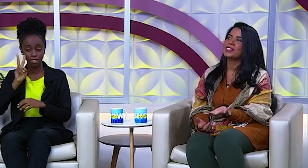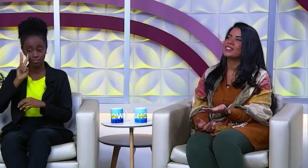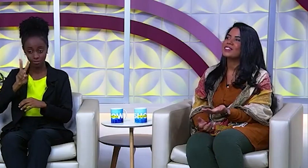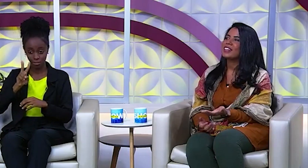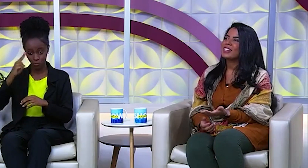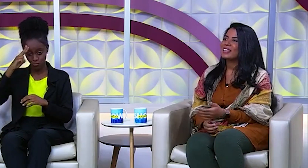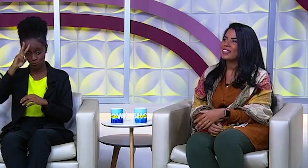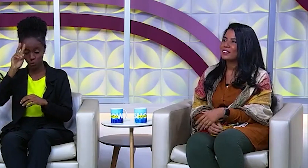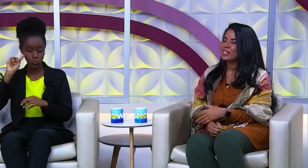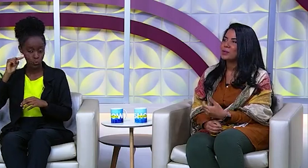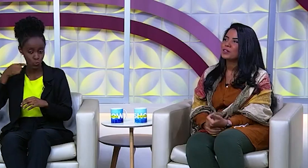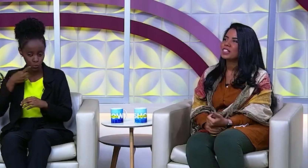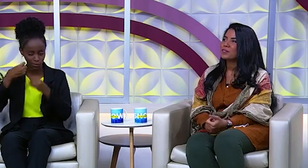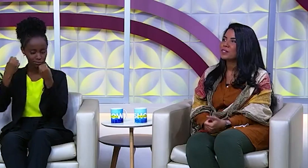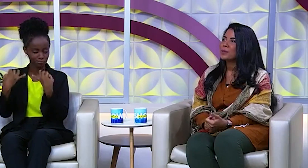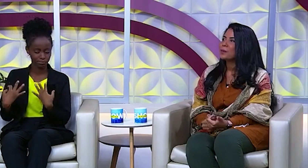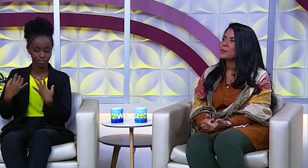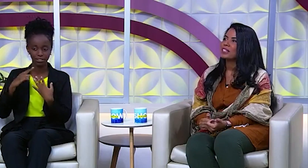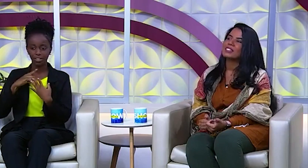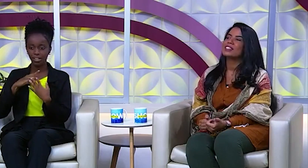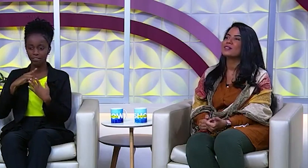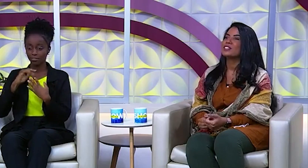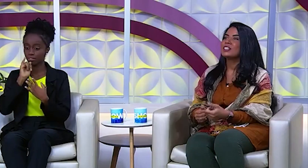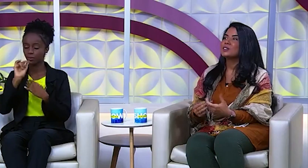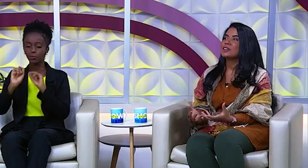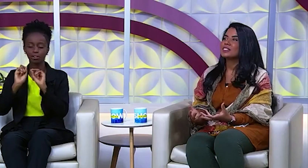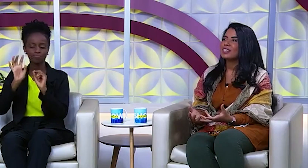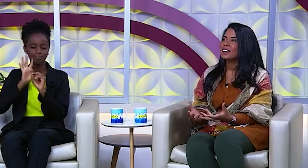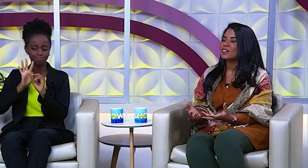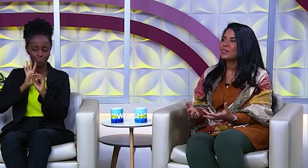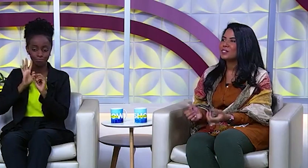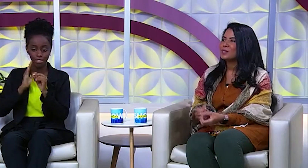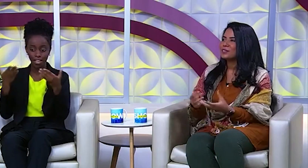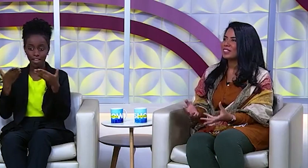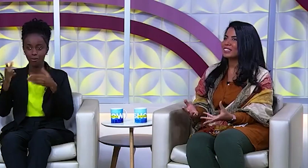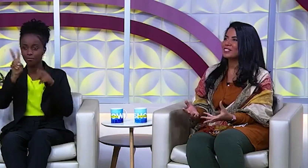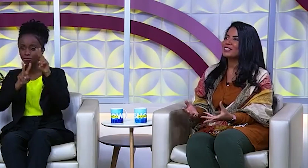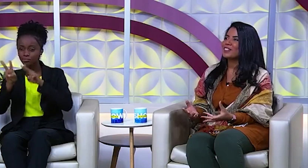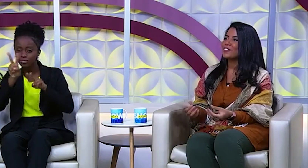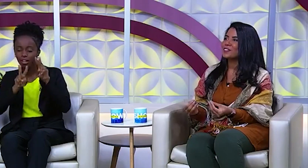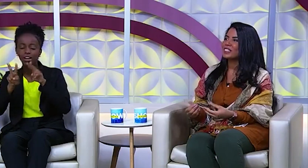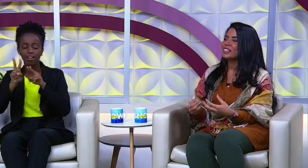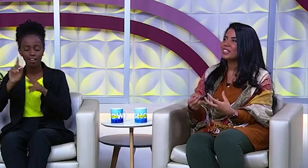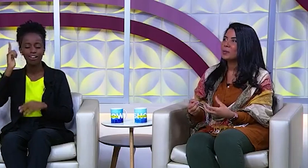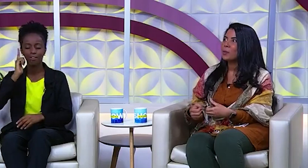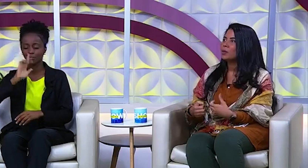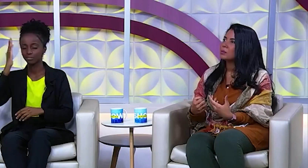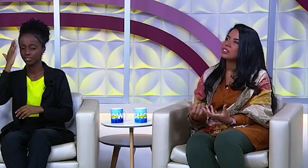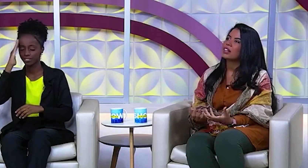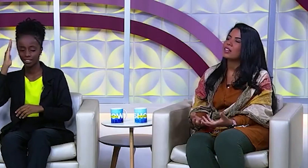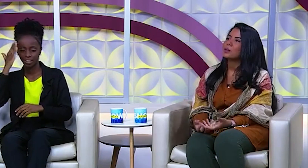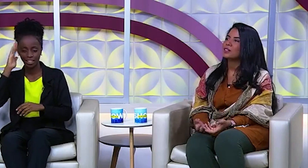aí explicando e teve uma coisa que ele falou que foi muito bacana. Ele falou, nossa, agora visualmente falando, eu consegui entender